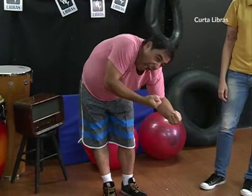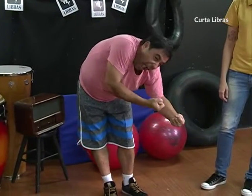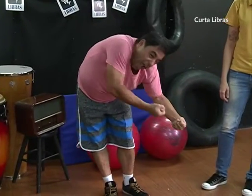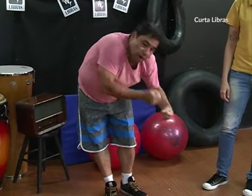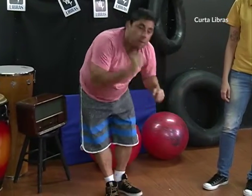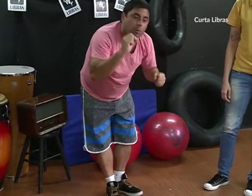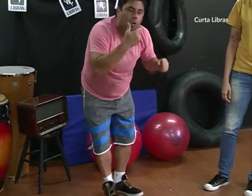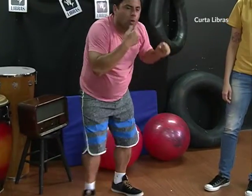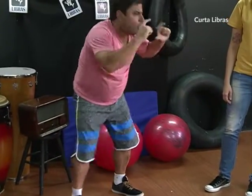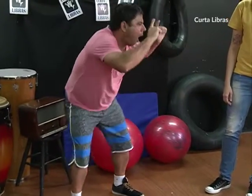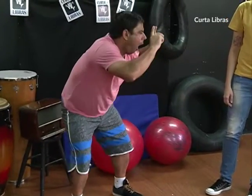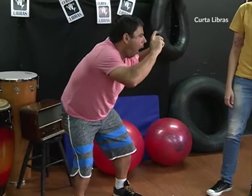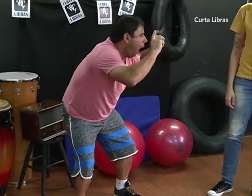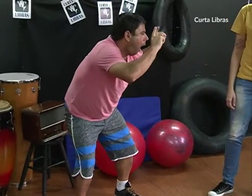As pessoas tiram fotos.